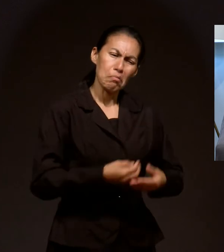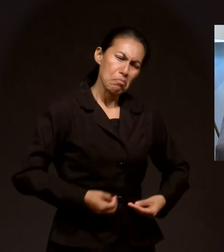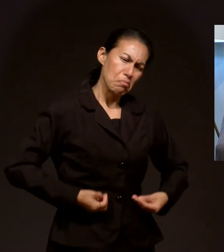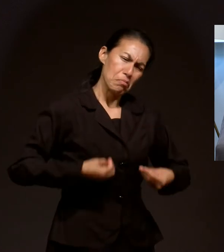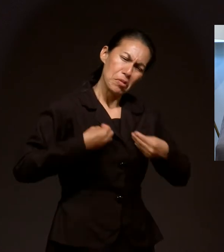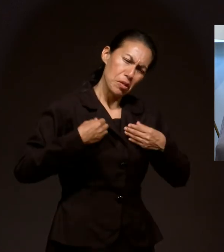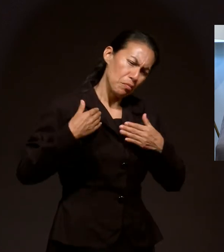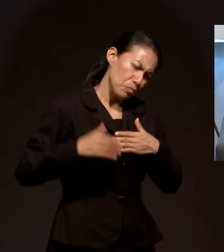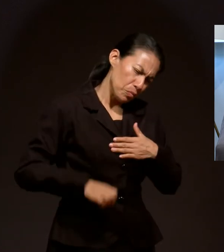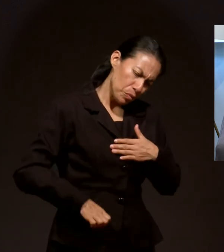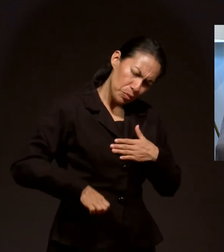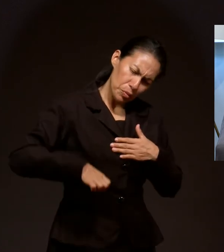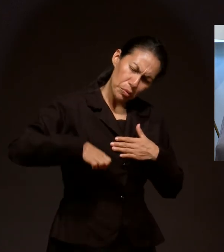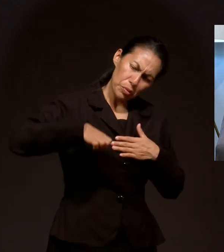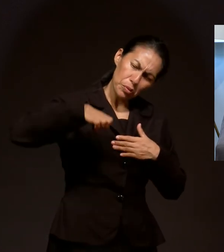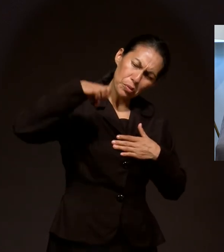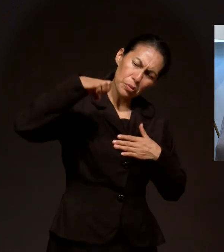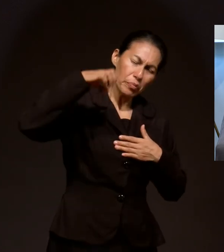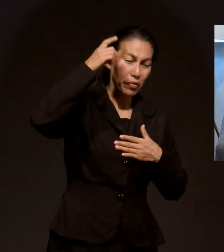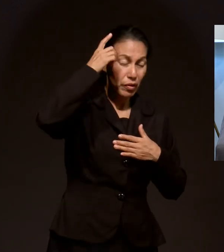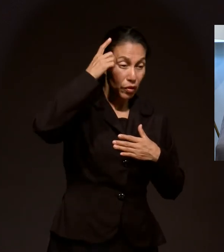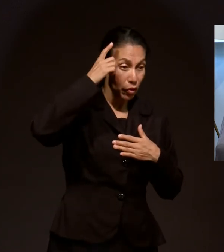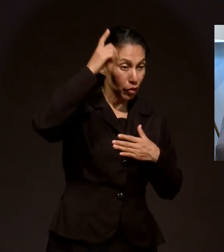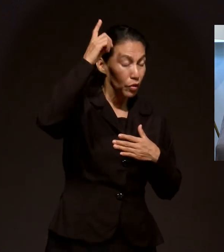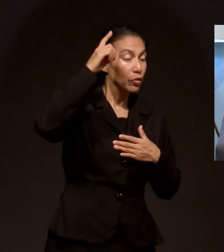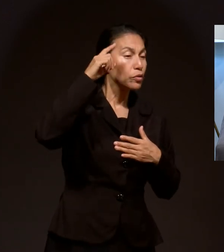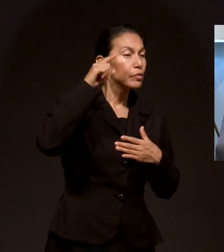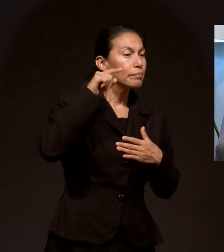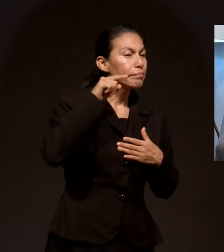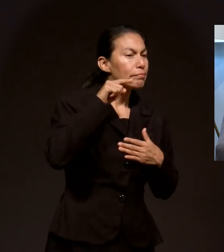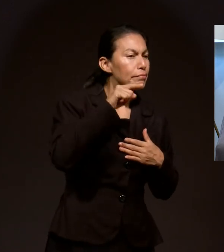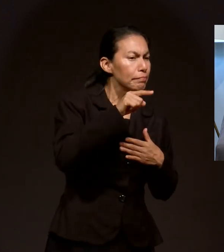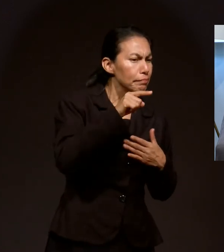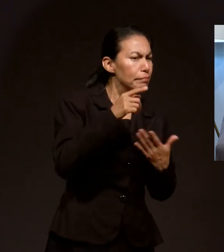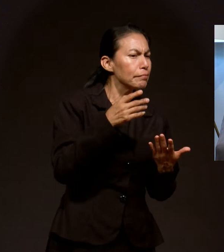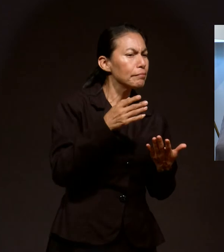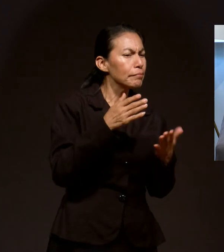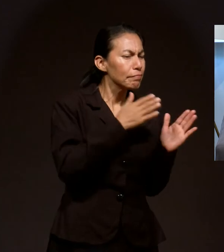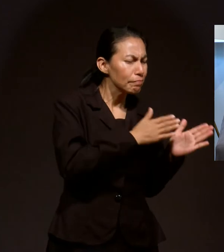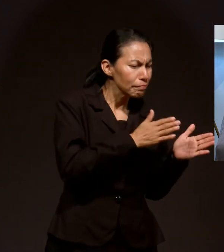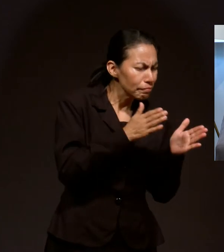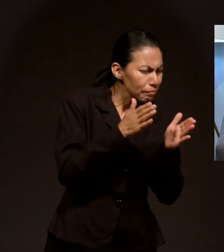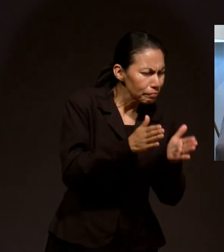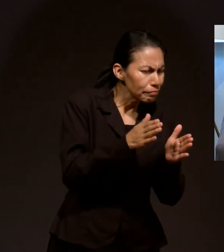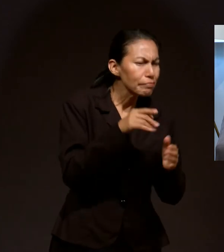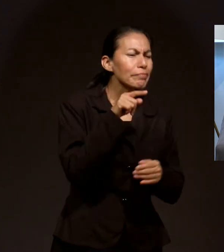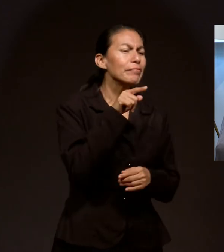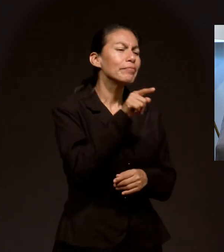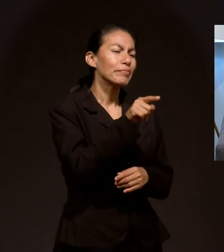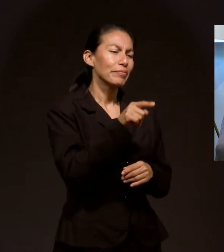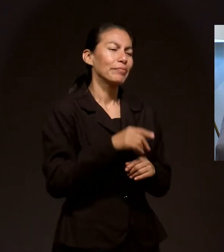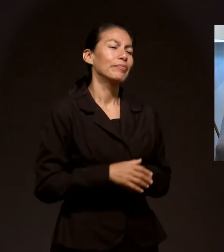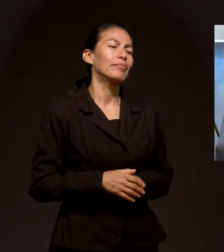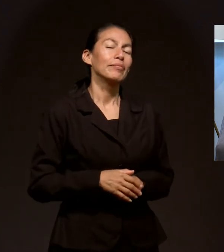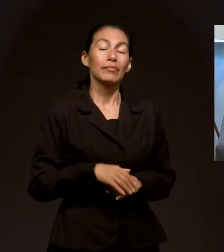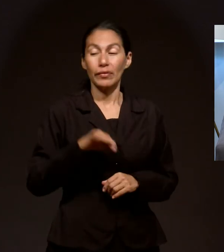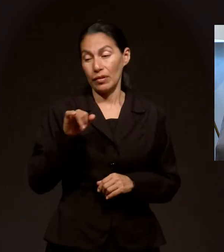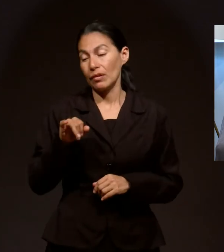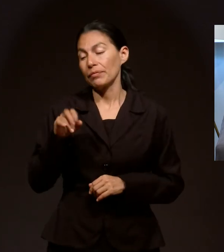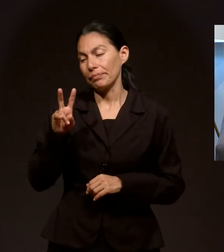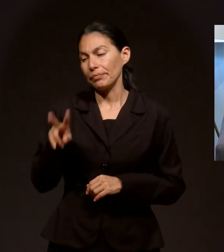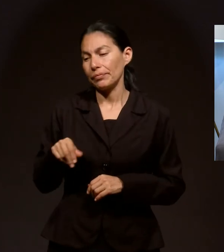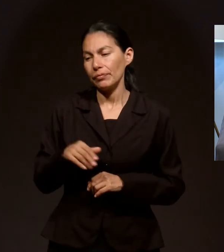todo este tiempo Dios ha estado con un plan en mente acerca de ti. Así es. Y